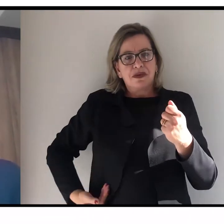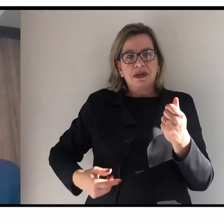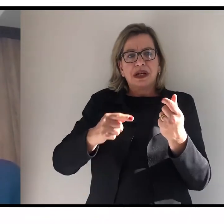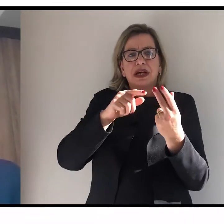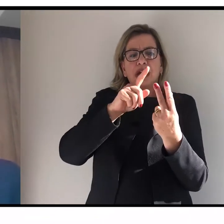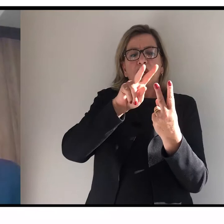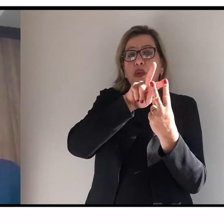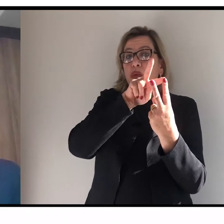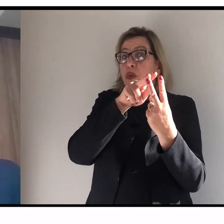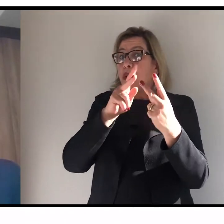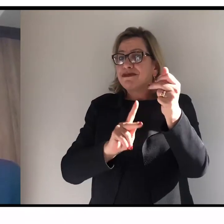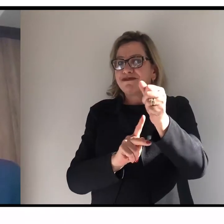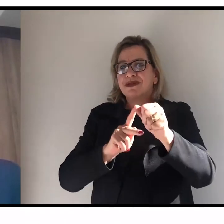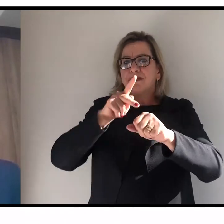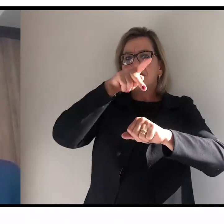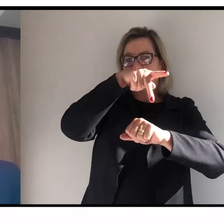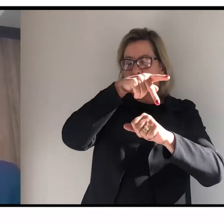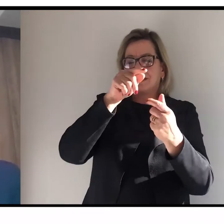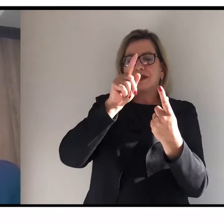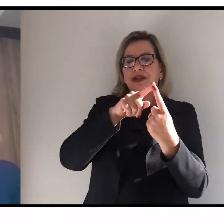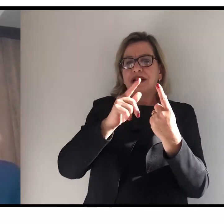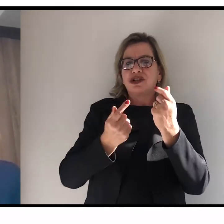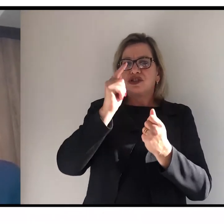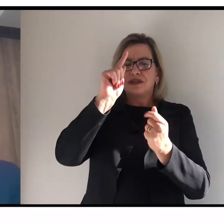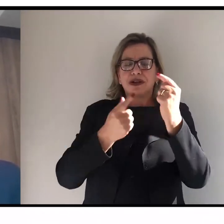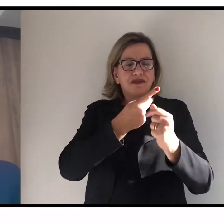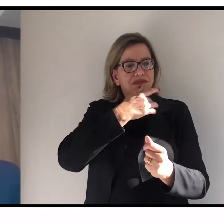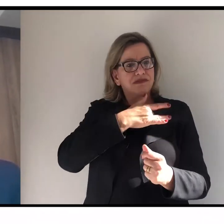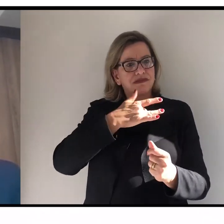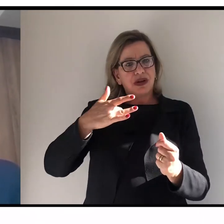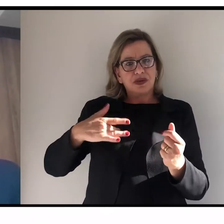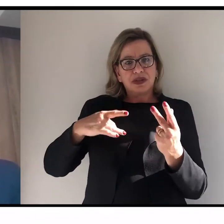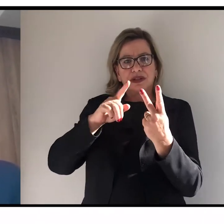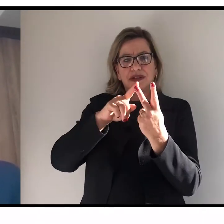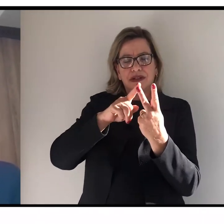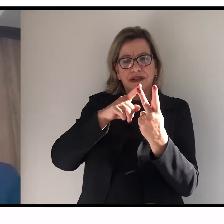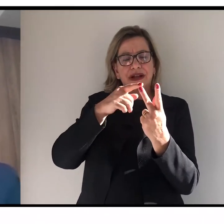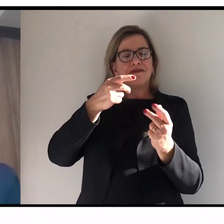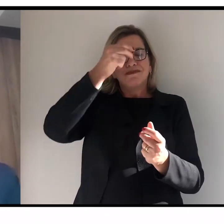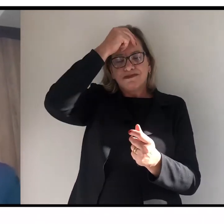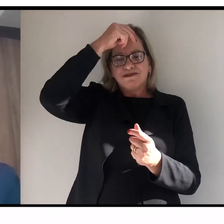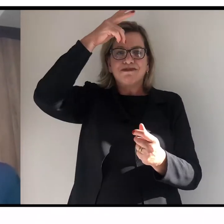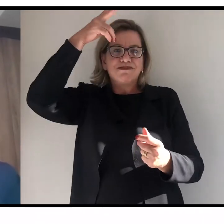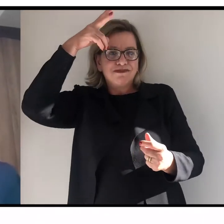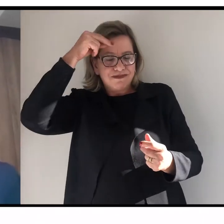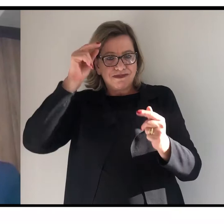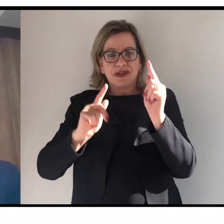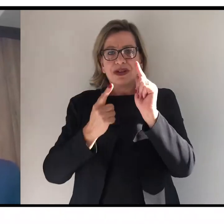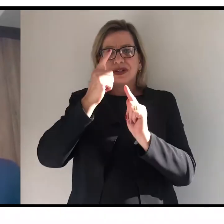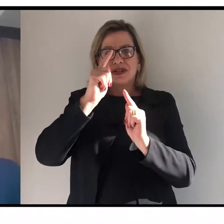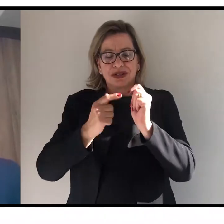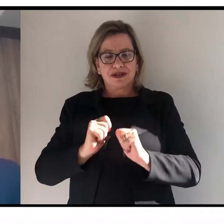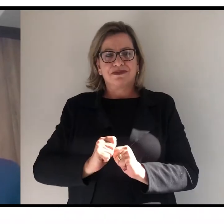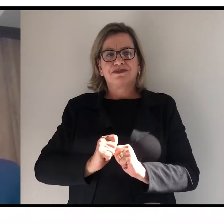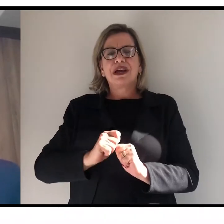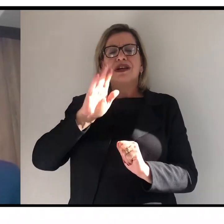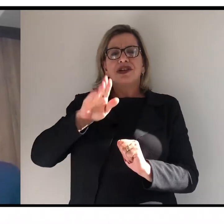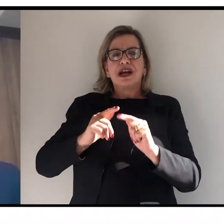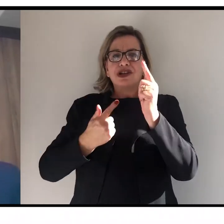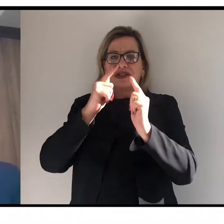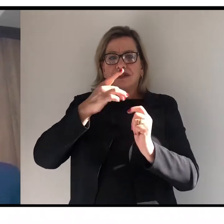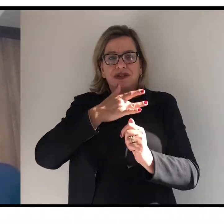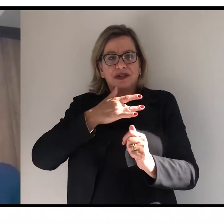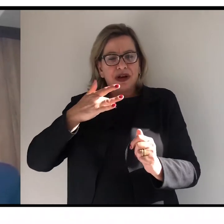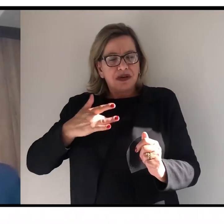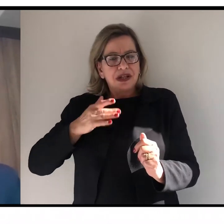sendo uma delas a Gestão em Saúde e a outra em Gestão Pública Municipal. O curso de Gestão em Saúde, ele já foi ofertado em